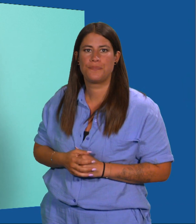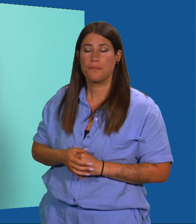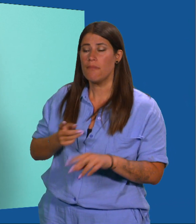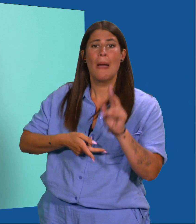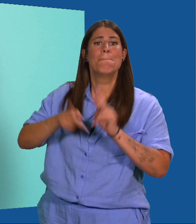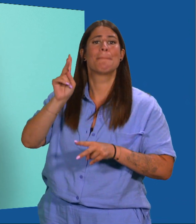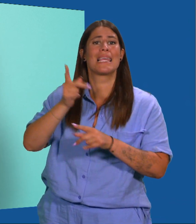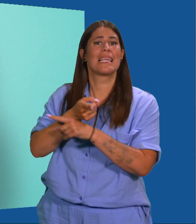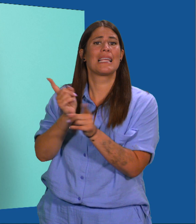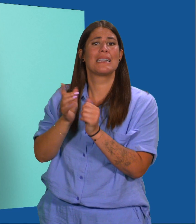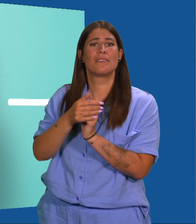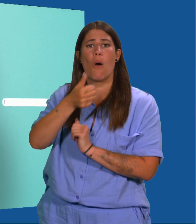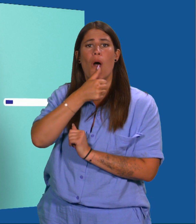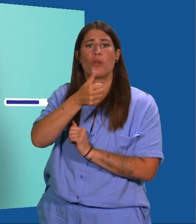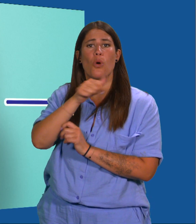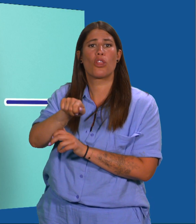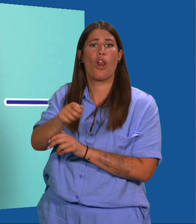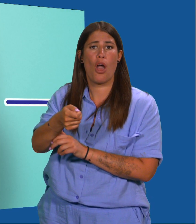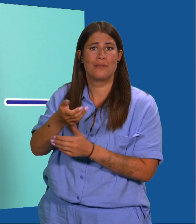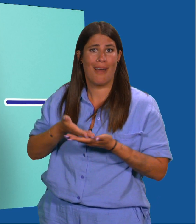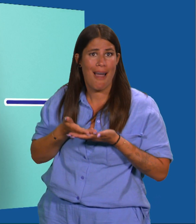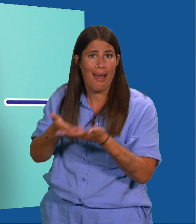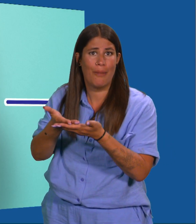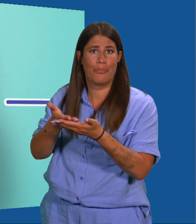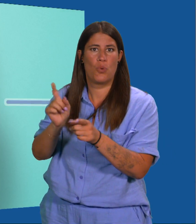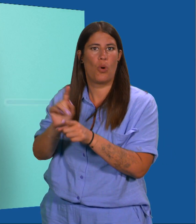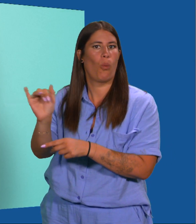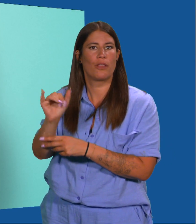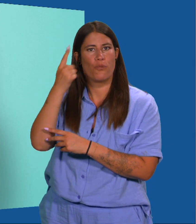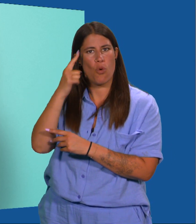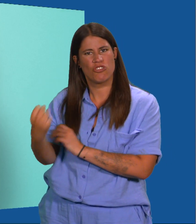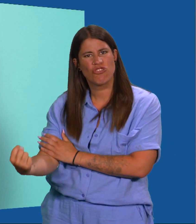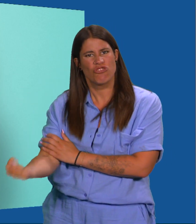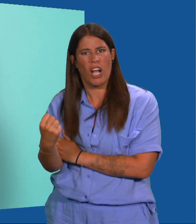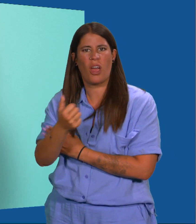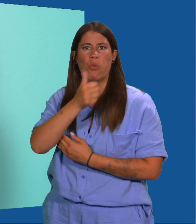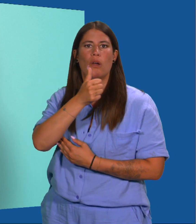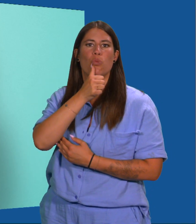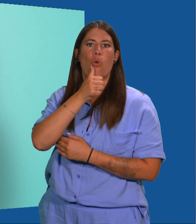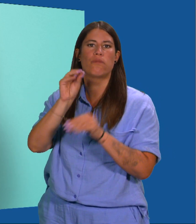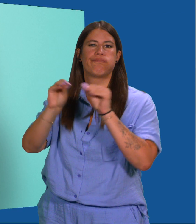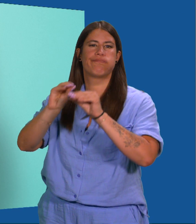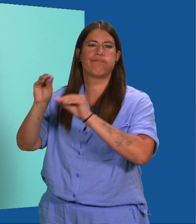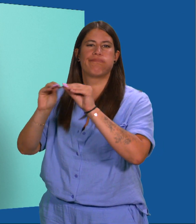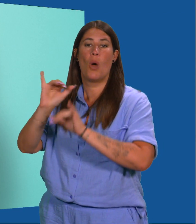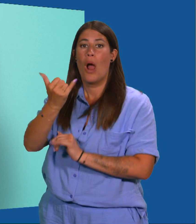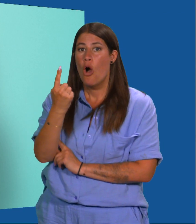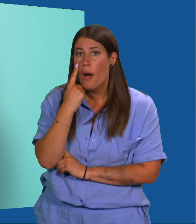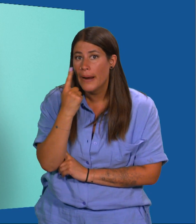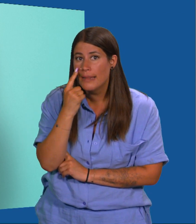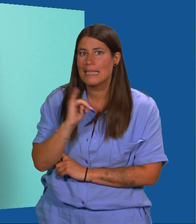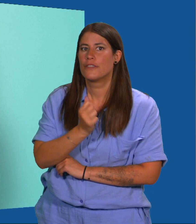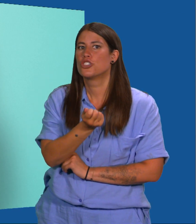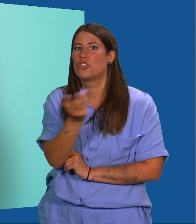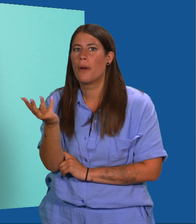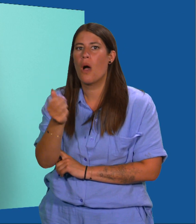wachtwoordkluizen helpen je ook om sterke wachtwoorden te maken. Let wel op, want sommige wachtwoordkluizen